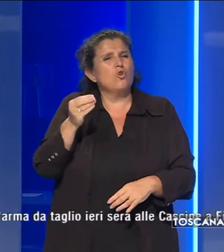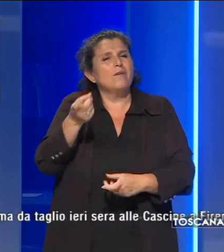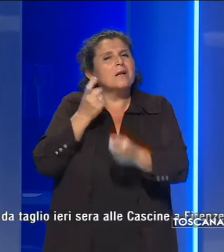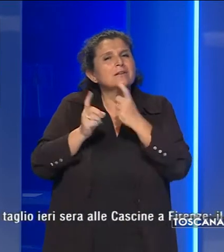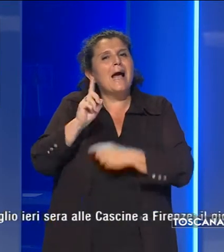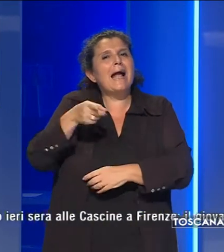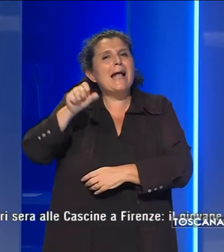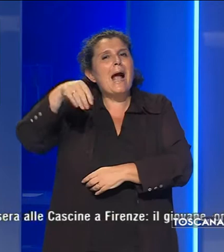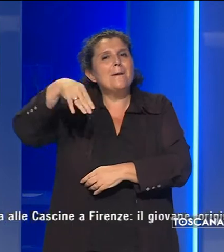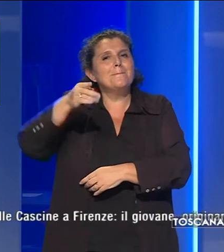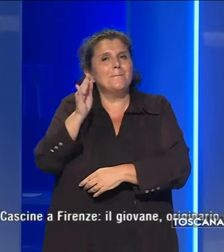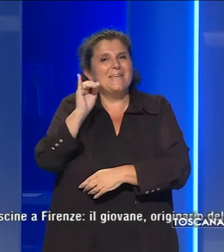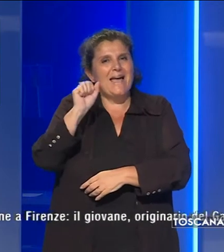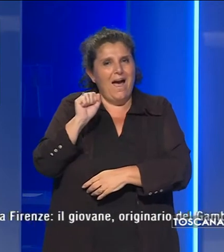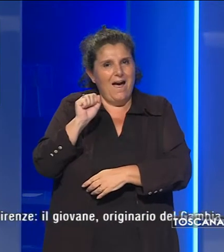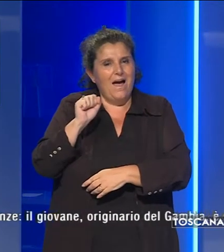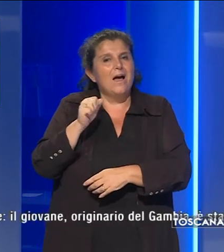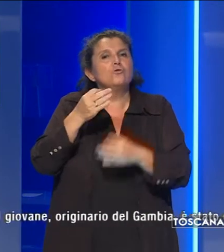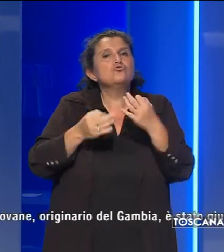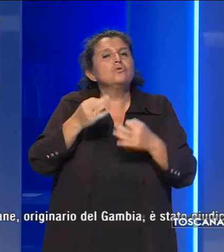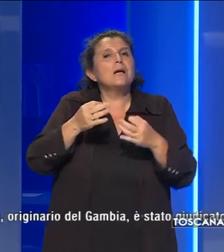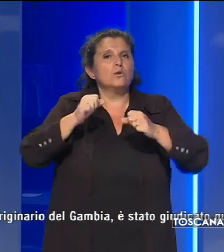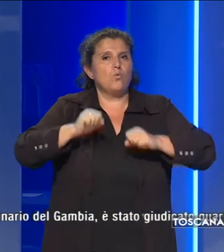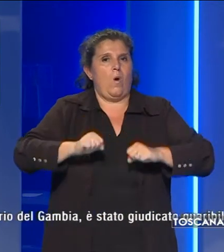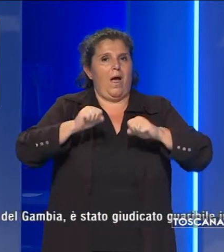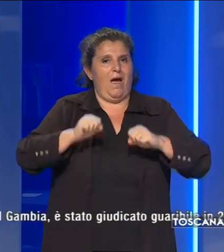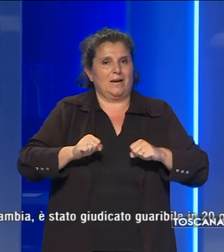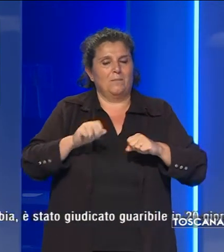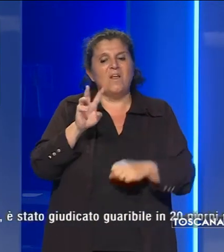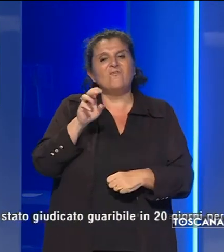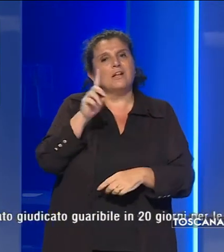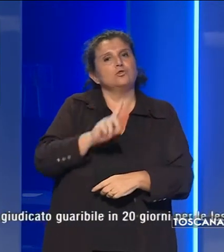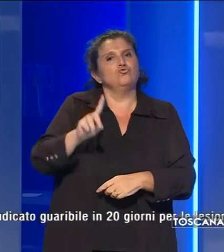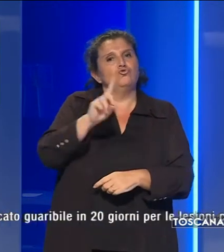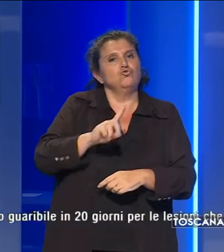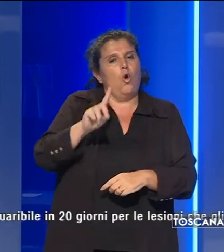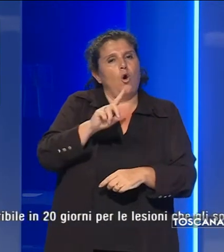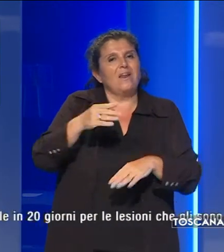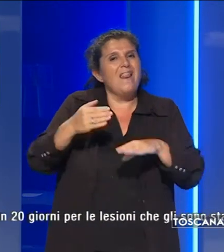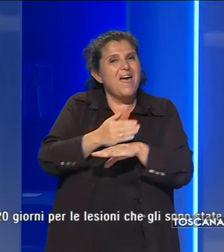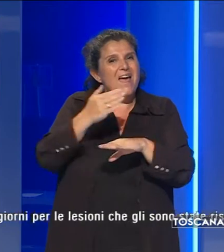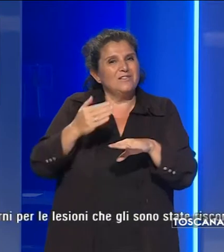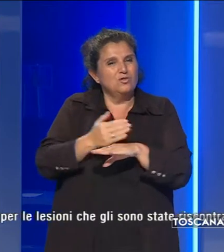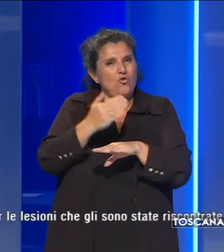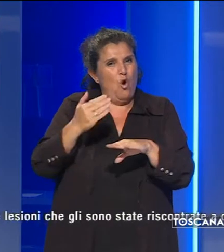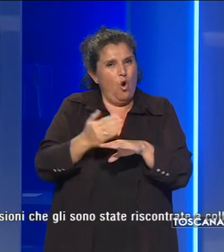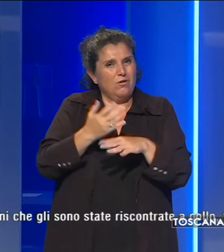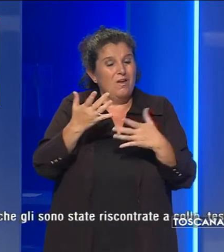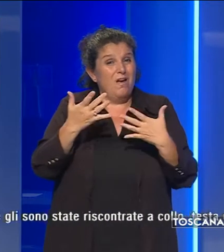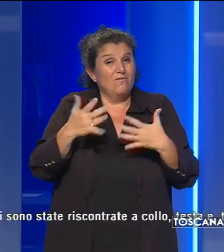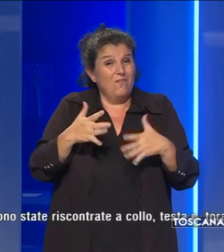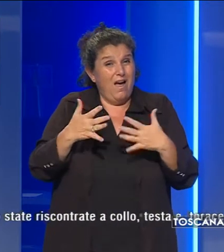originario del Gambia è stato giudicato guaribile in 20 giorni per le lesioni che gli sono state